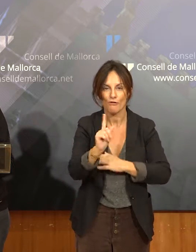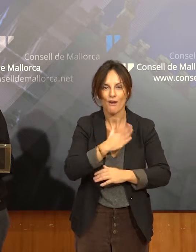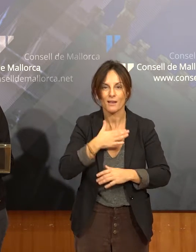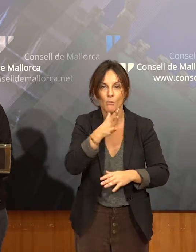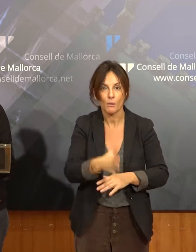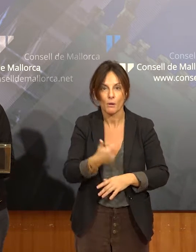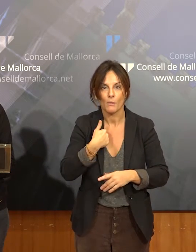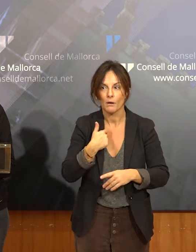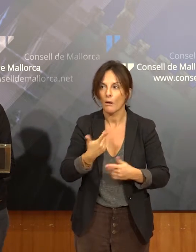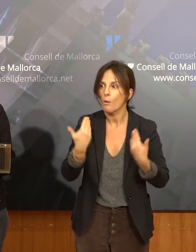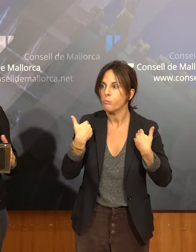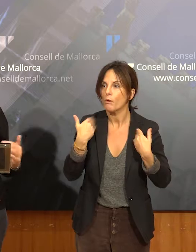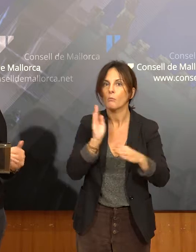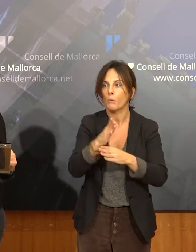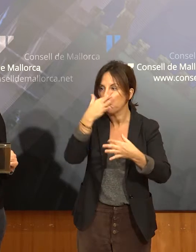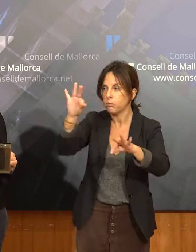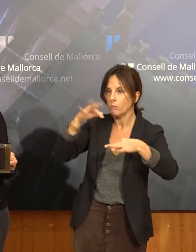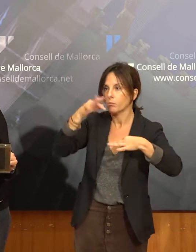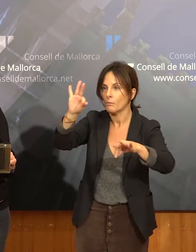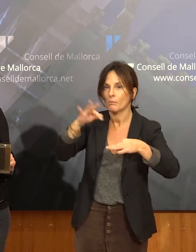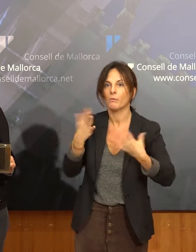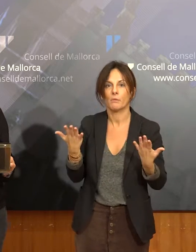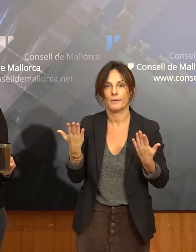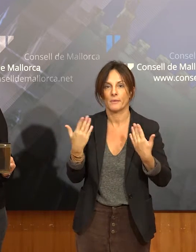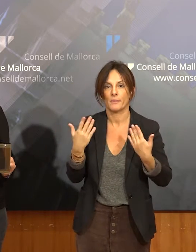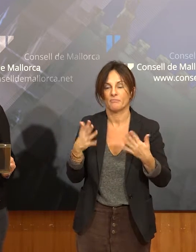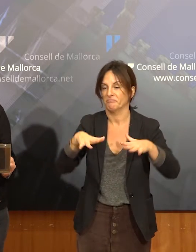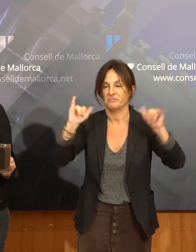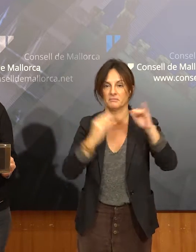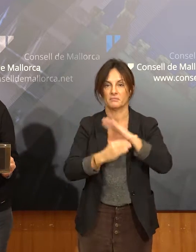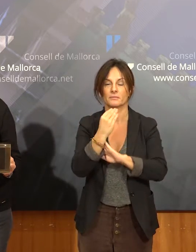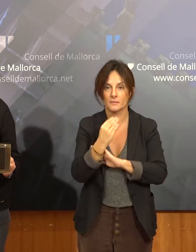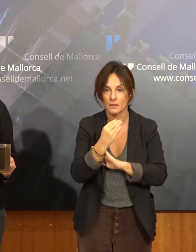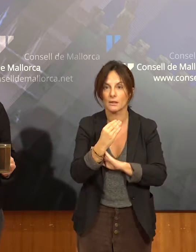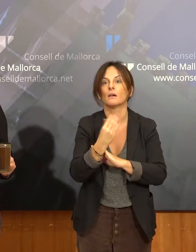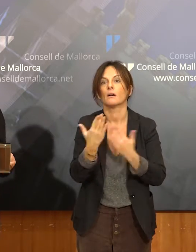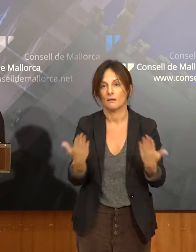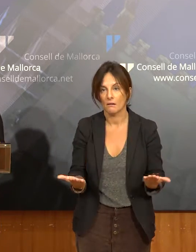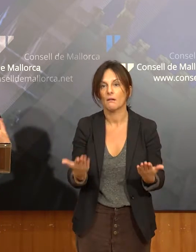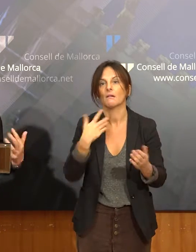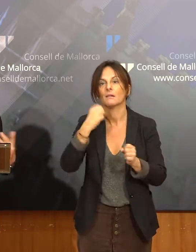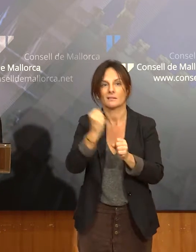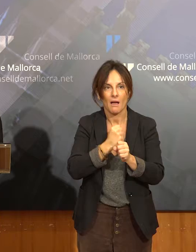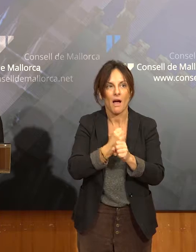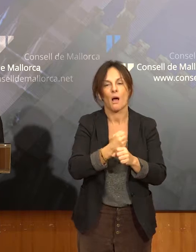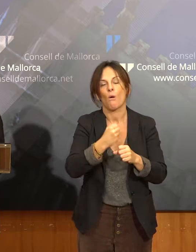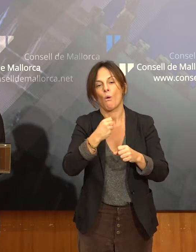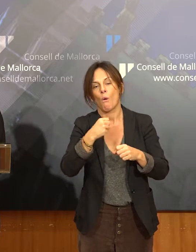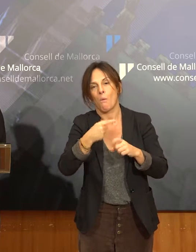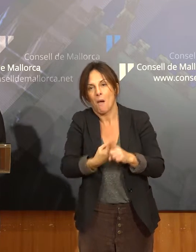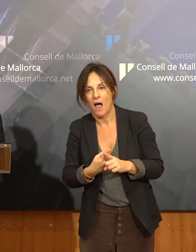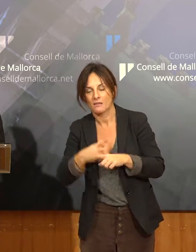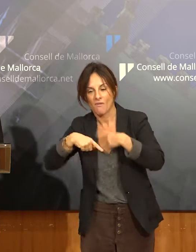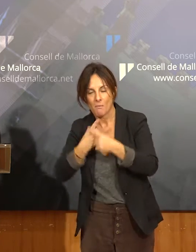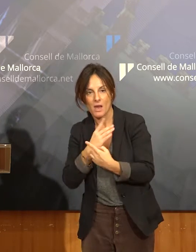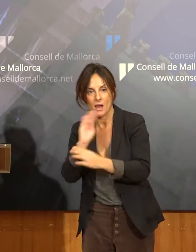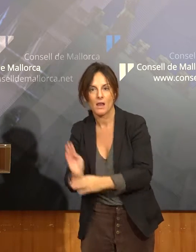és molt difícil compatibilitzar dentro del sistema actual la maternitat i la paternitat amb el empleat, amb la independència econòmica i amb el